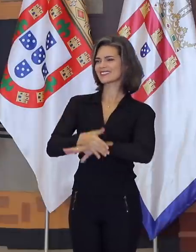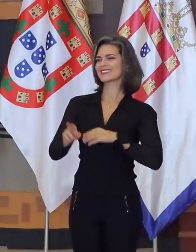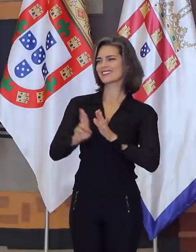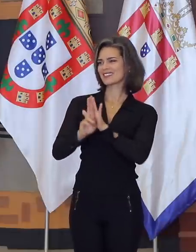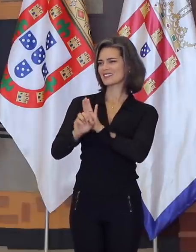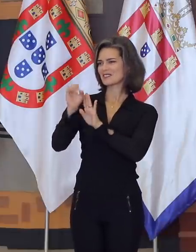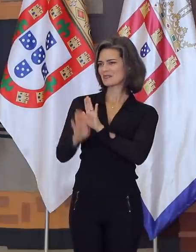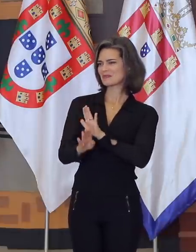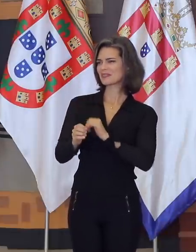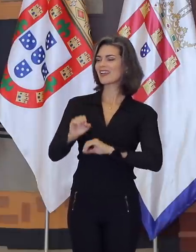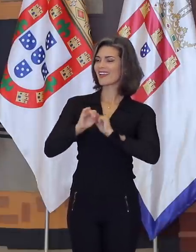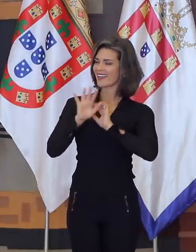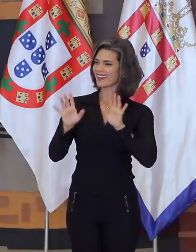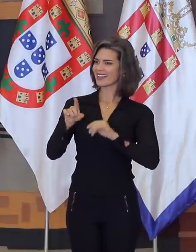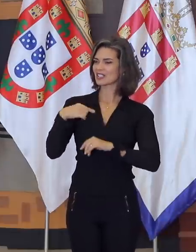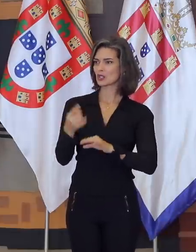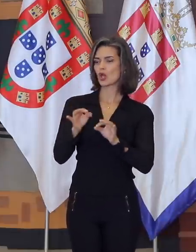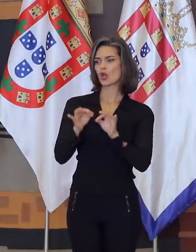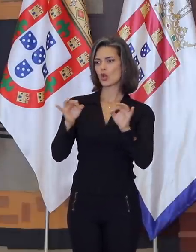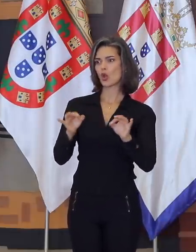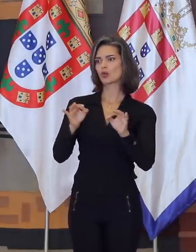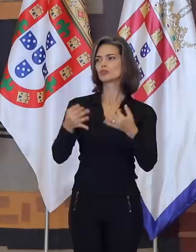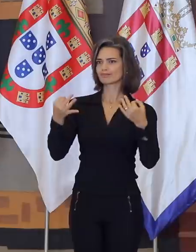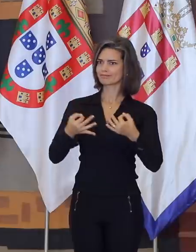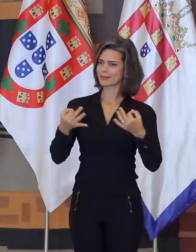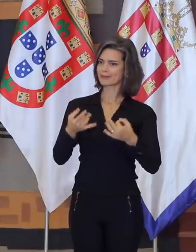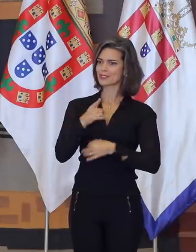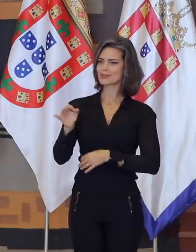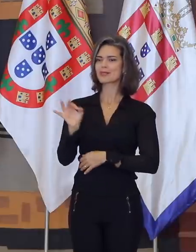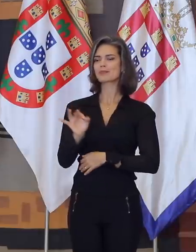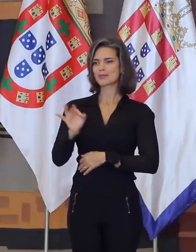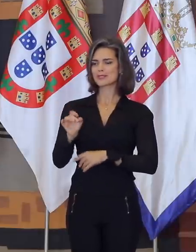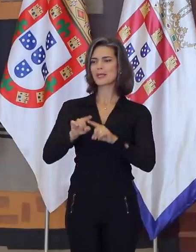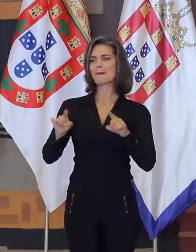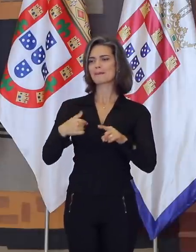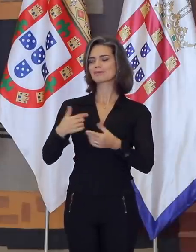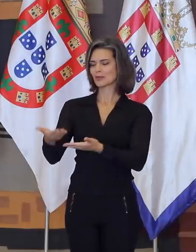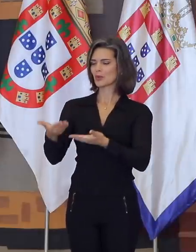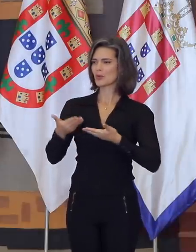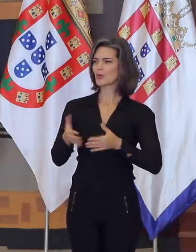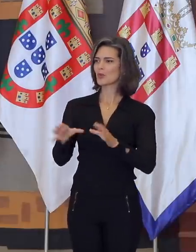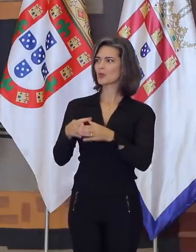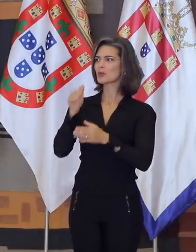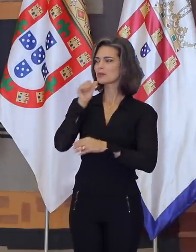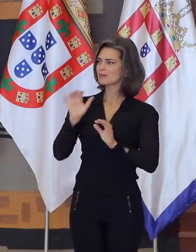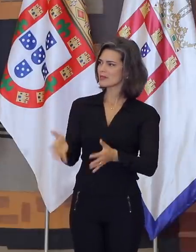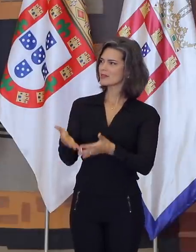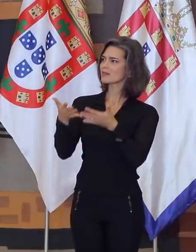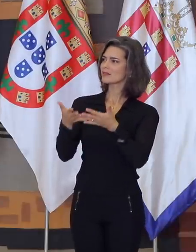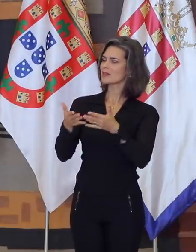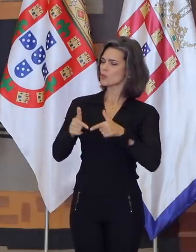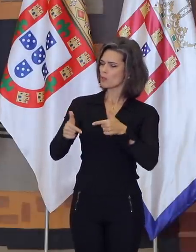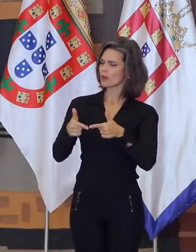Sem dúvida, ainda estamos longe do ideal. Desejo, no entanto, acolhê-las e encorajá-las. A